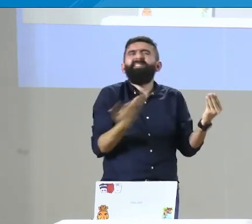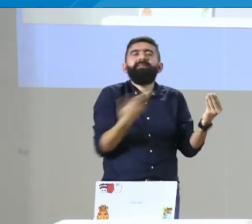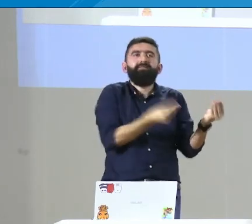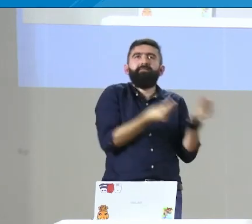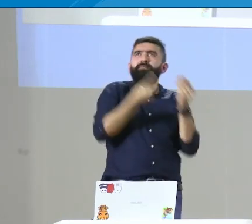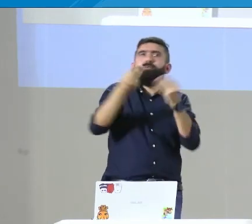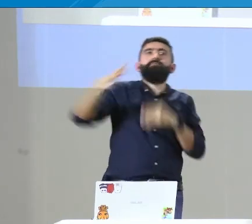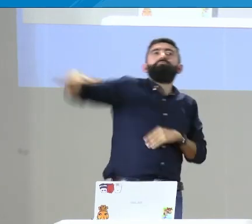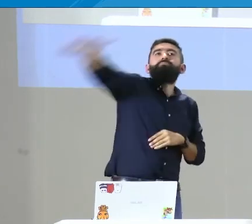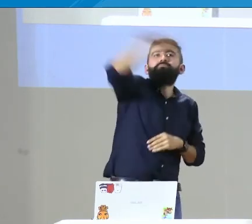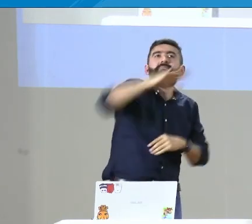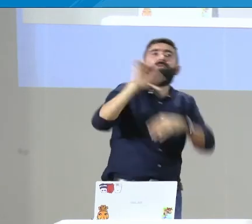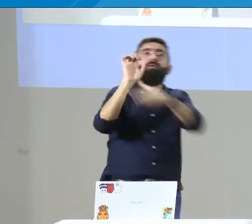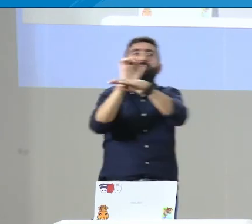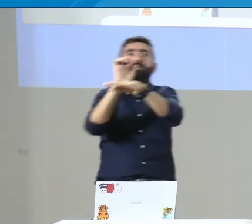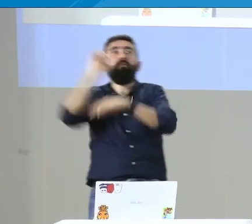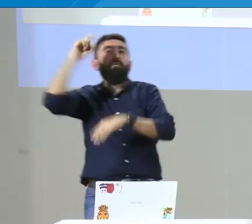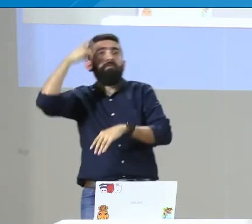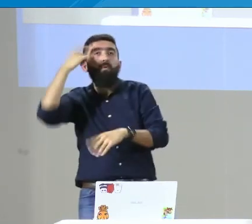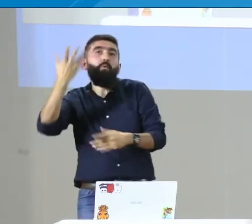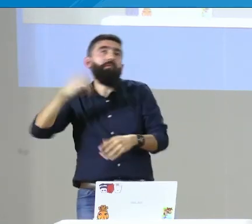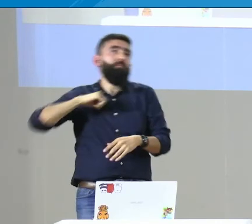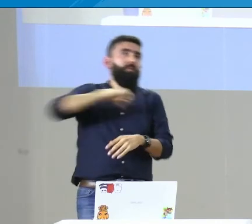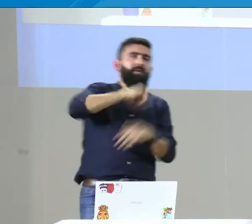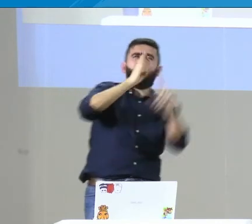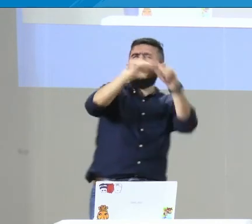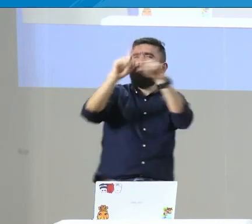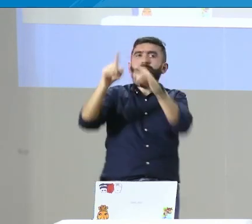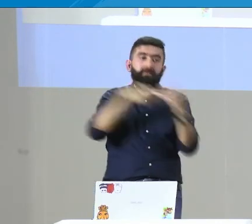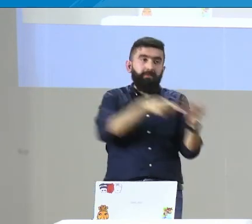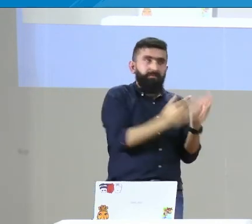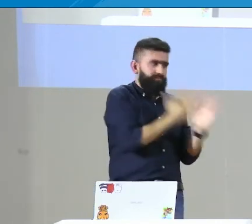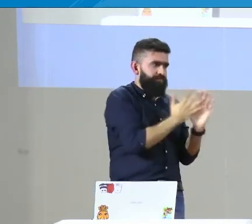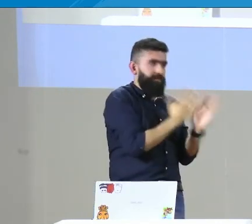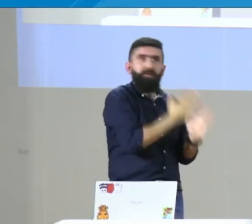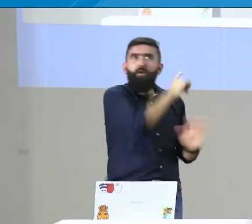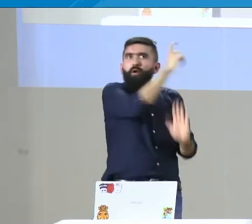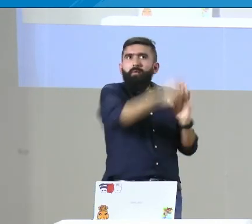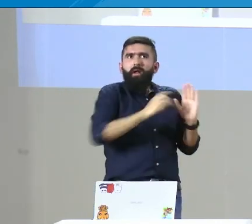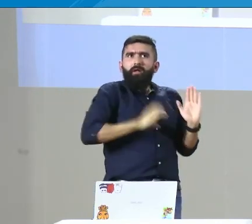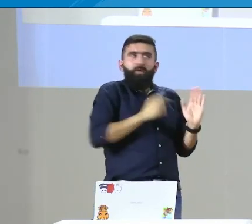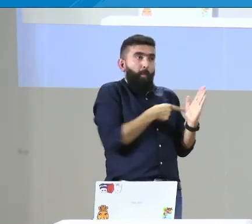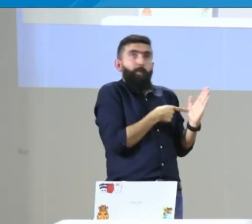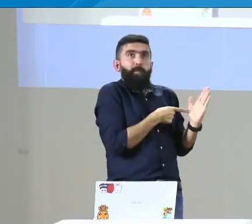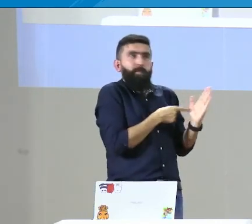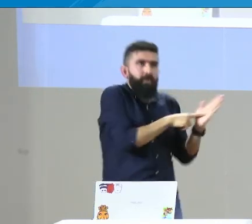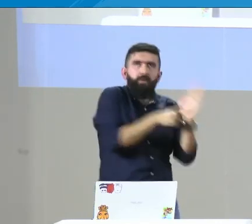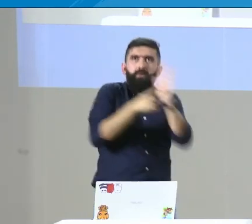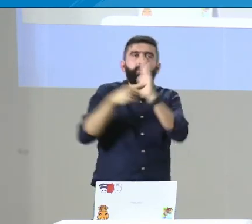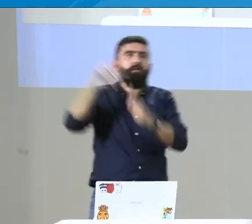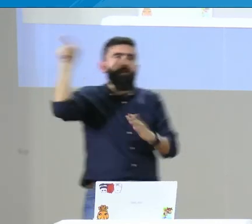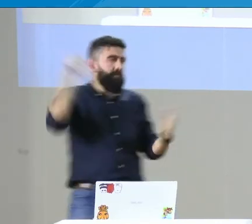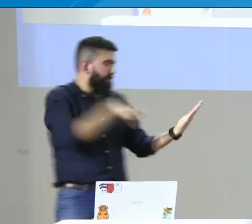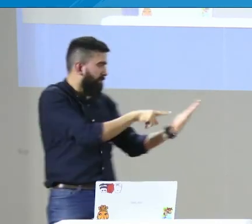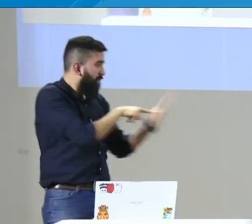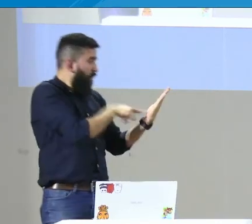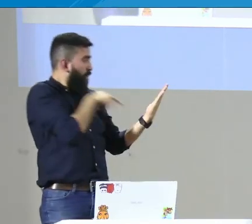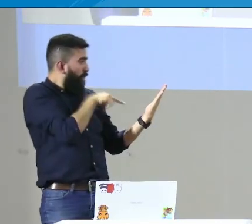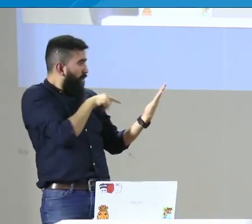de caracterización de las personas sordas, ustedes dirán, pero para qué, eso sirve, claro que sirve, porque esto nos va a permitir llegar a las entidades tanto públicas